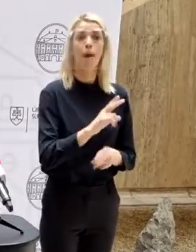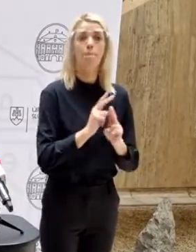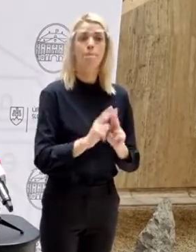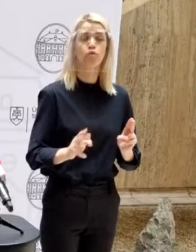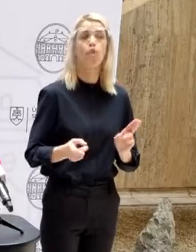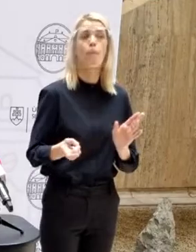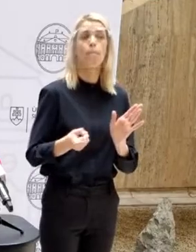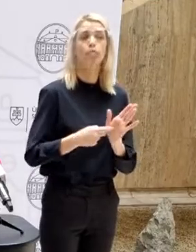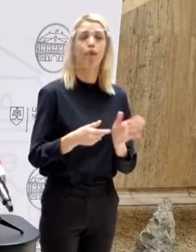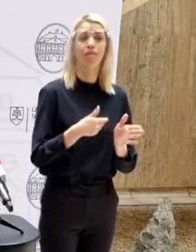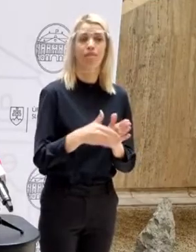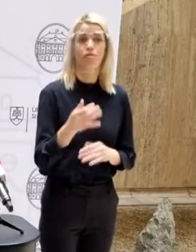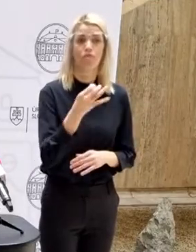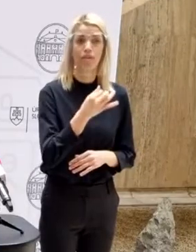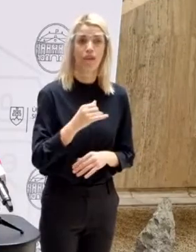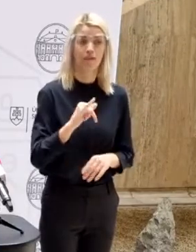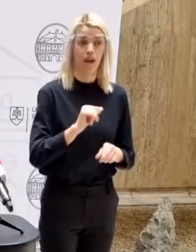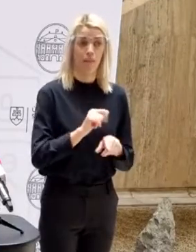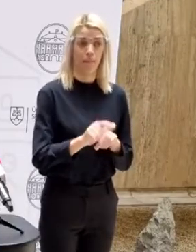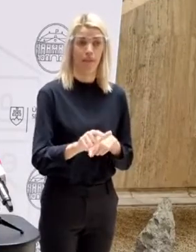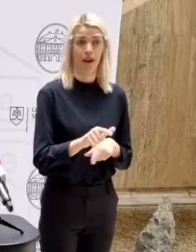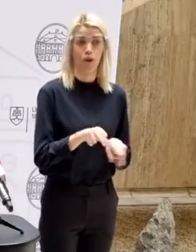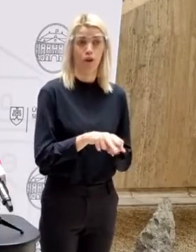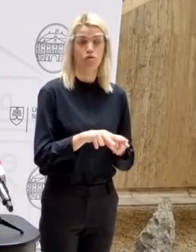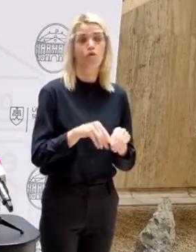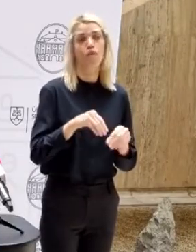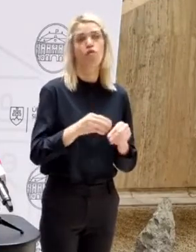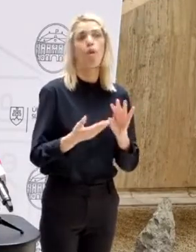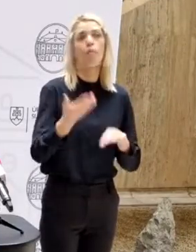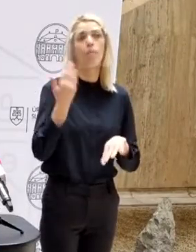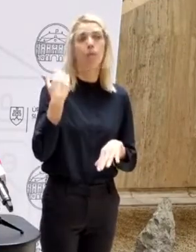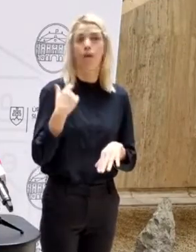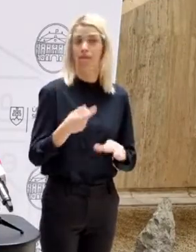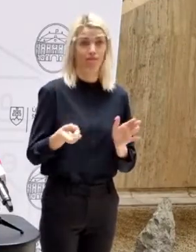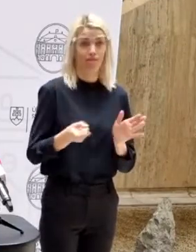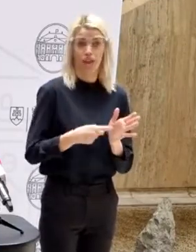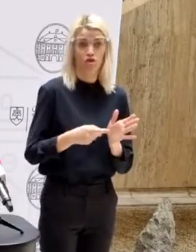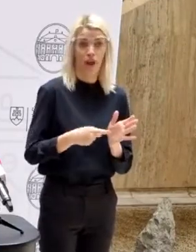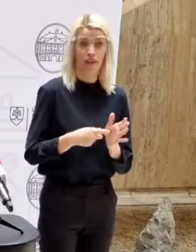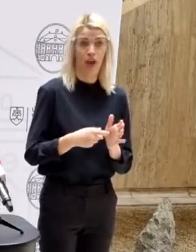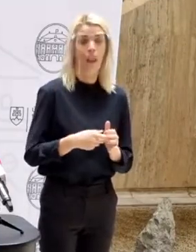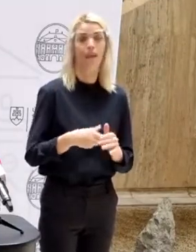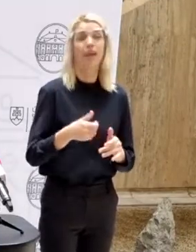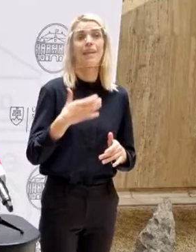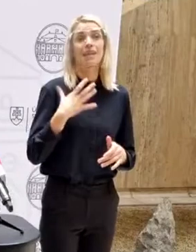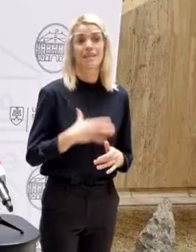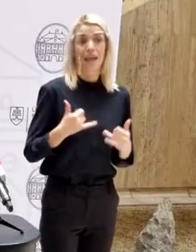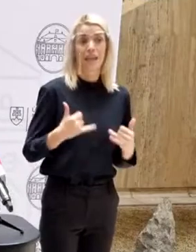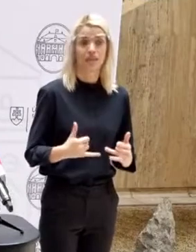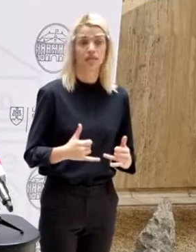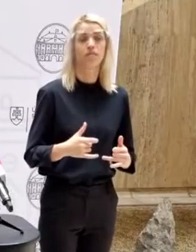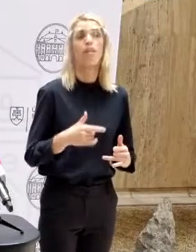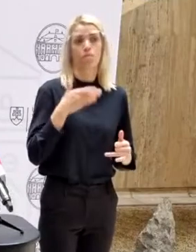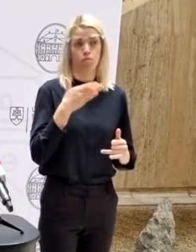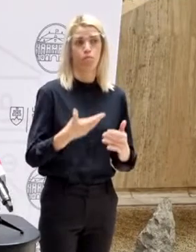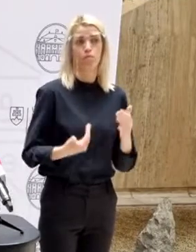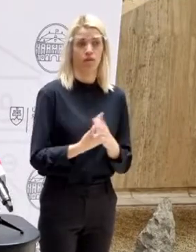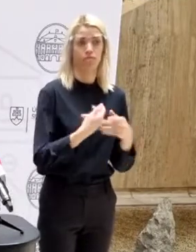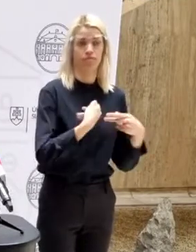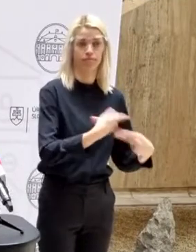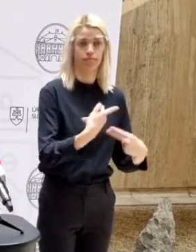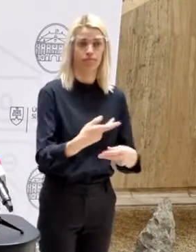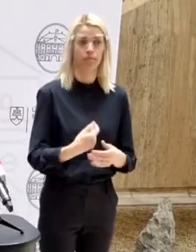aby požiadali o ďalšie testy aj pre tých rodičov, ktorí možno v minulosti nepožadovali tieto testy a následne budú distribuované.